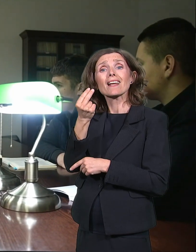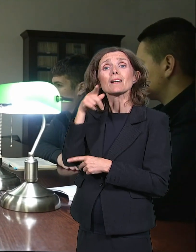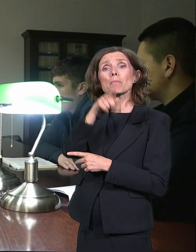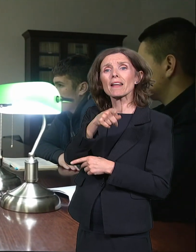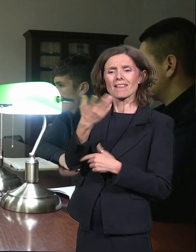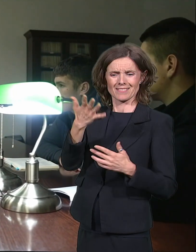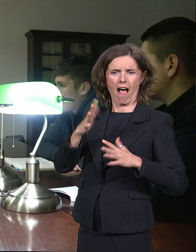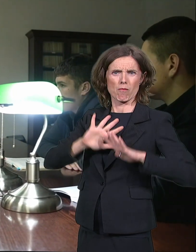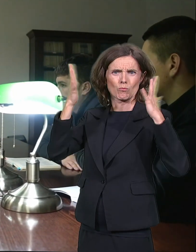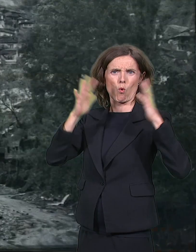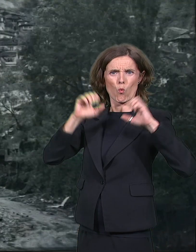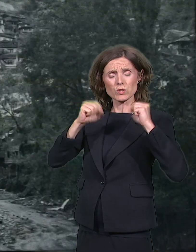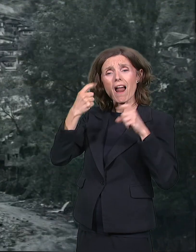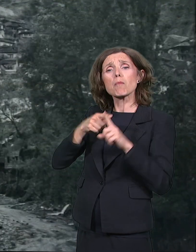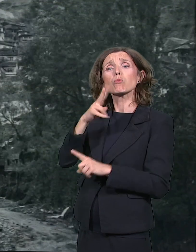Petra.